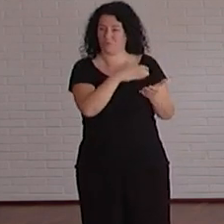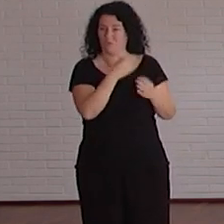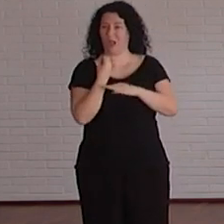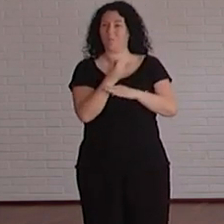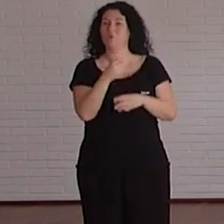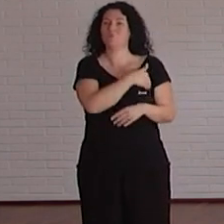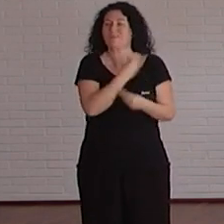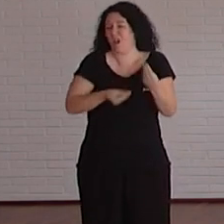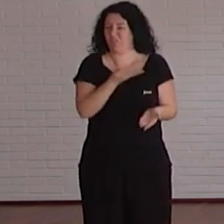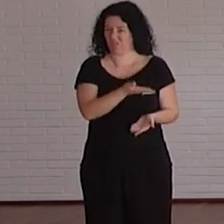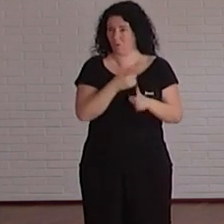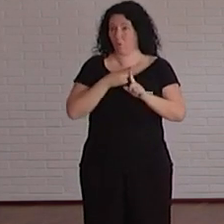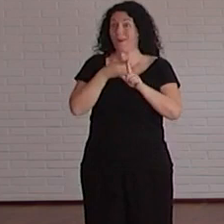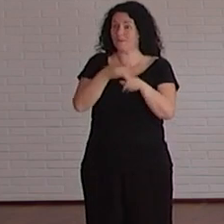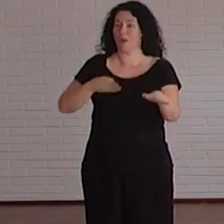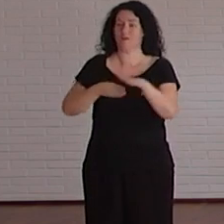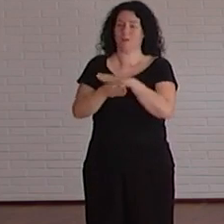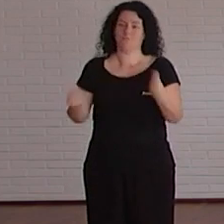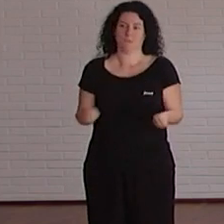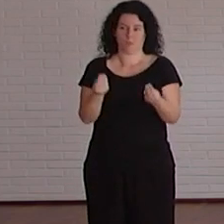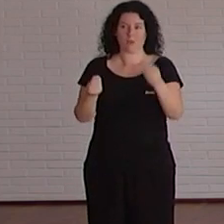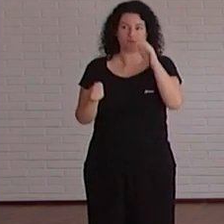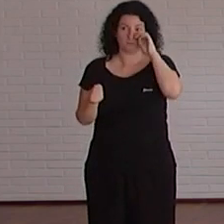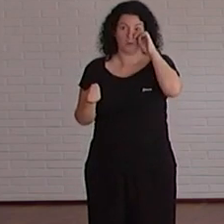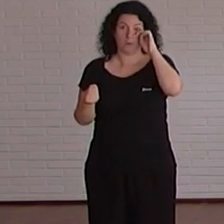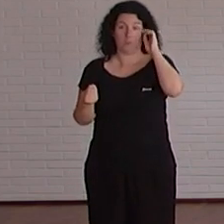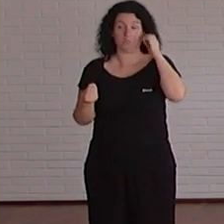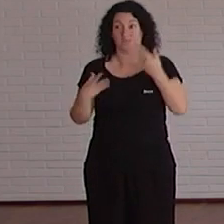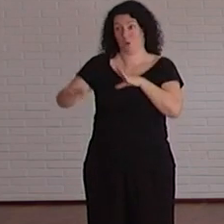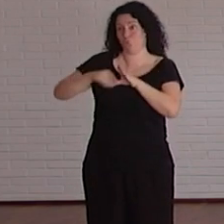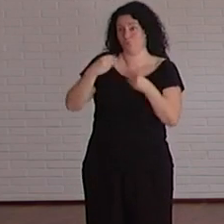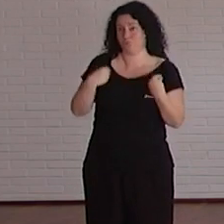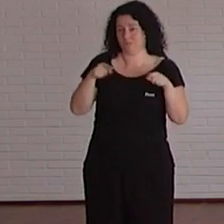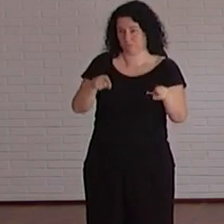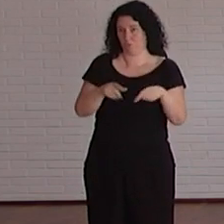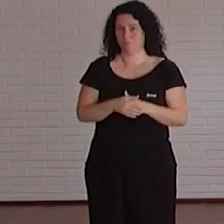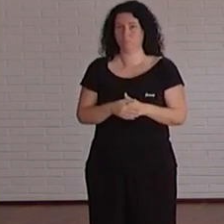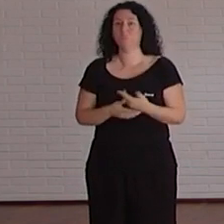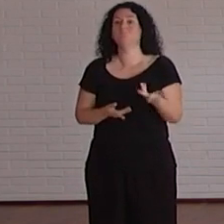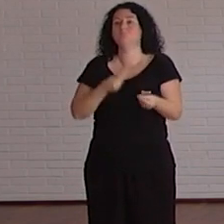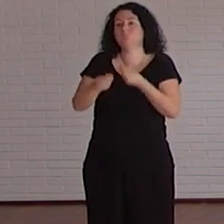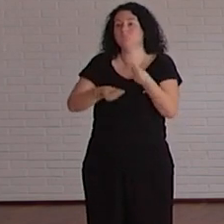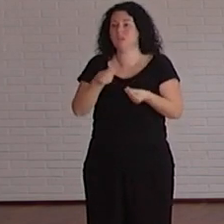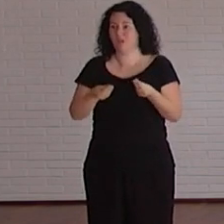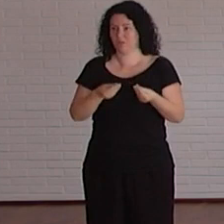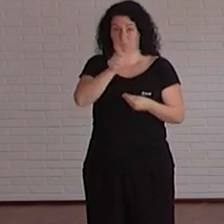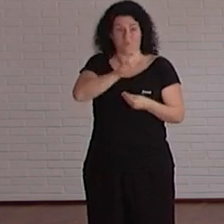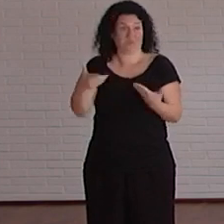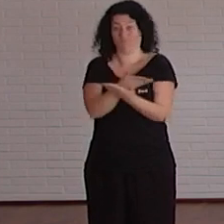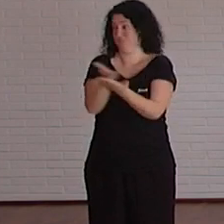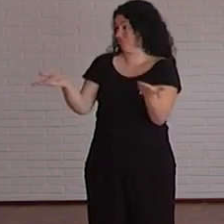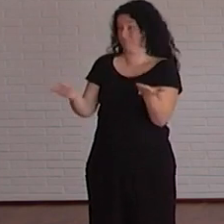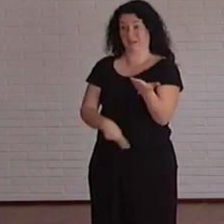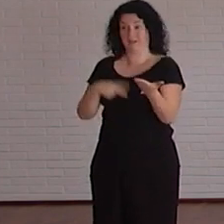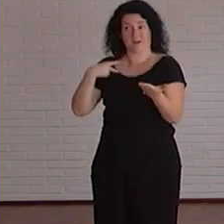caso para mejorar pues la accesibilidad y pues la inclusión de los estudiantes con discapacidad y de todos los demás